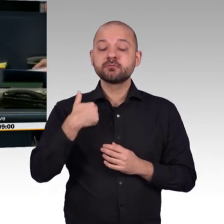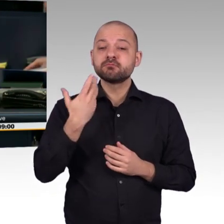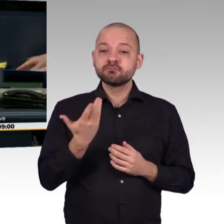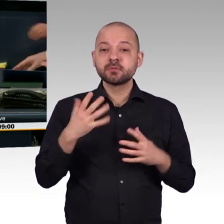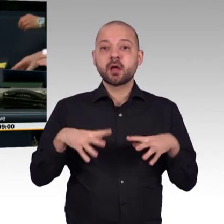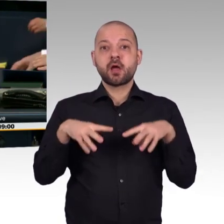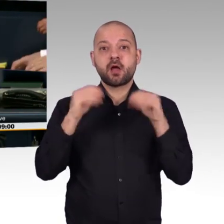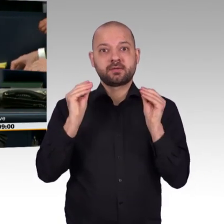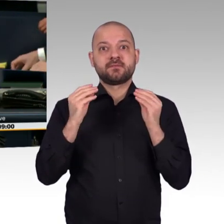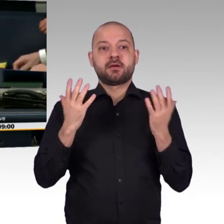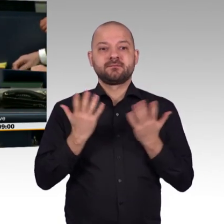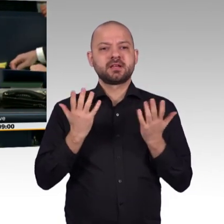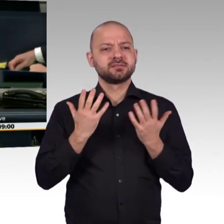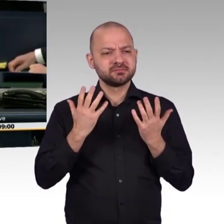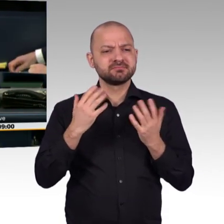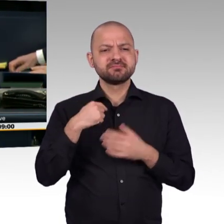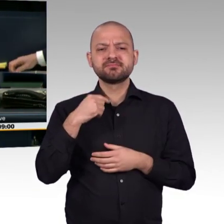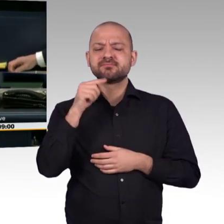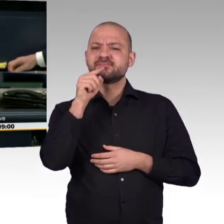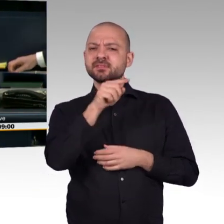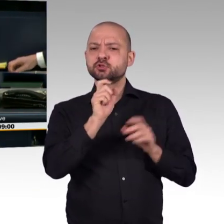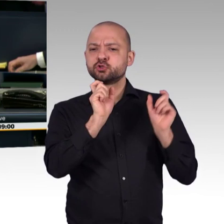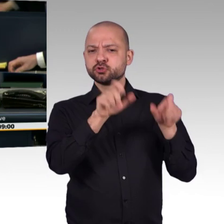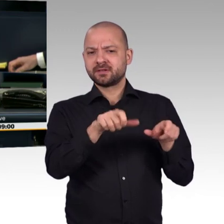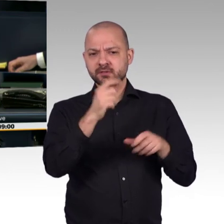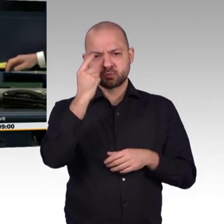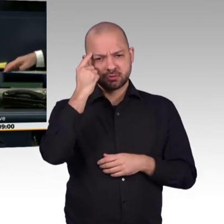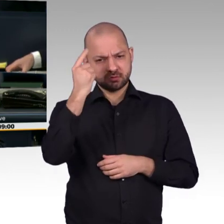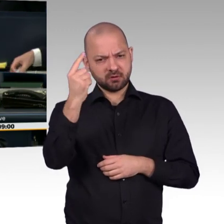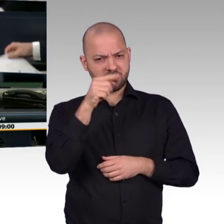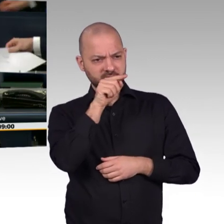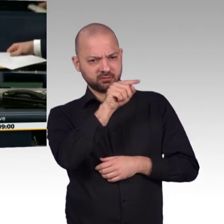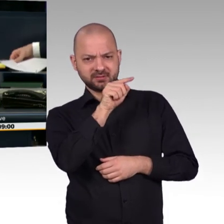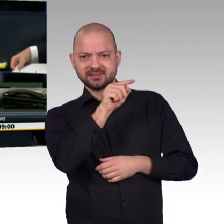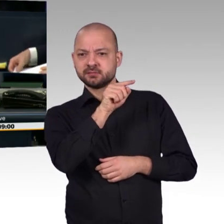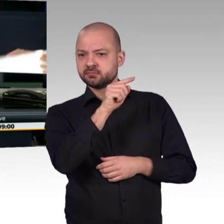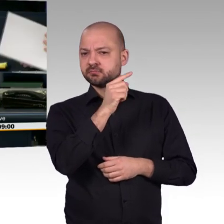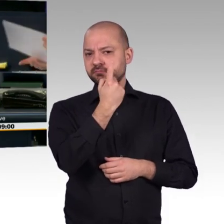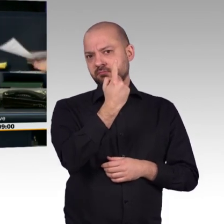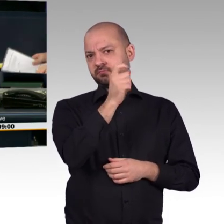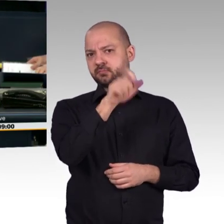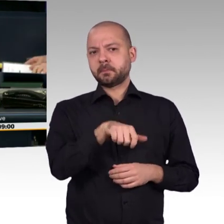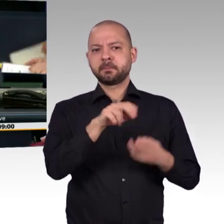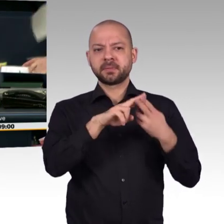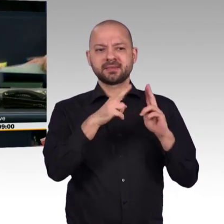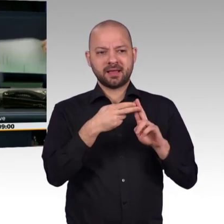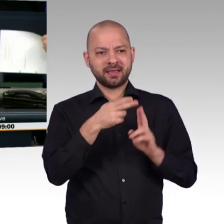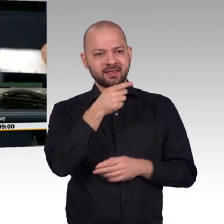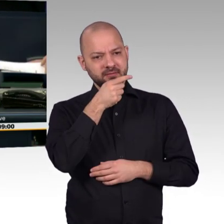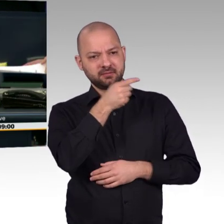Härtefallstiftung wählen. Die Fraktion der CDU und CSU schlägt vor, für den Kollegen Florian Hahn den Kollegen